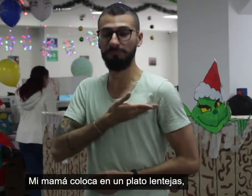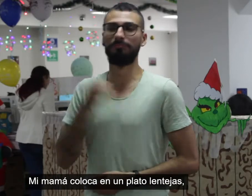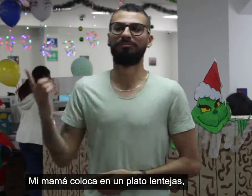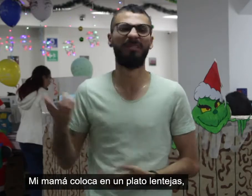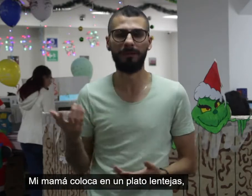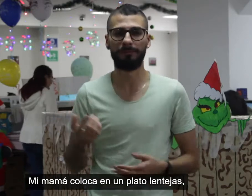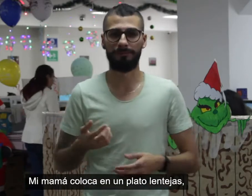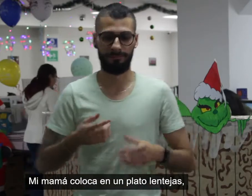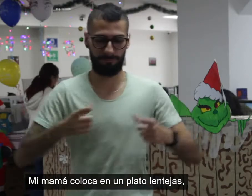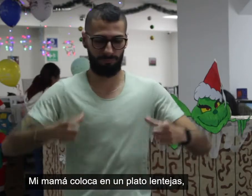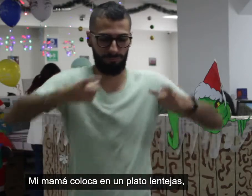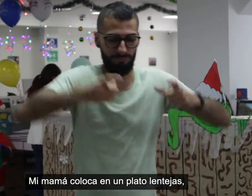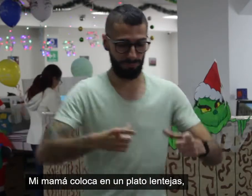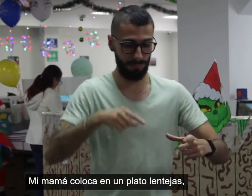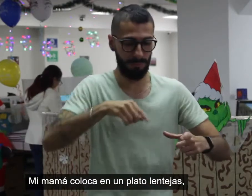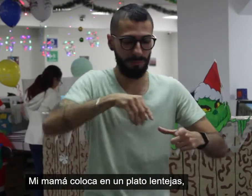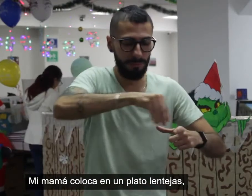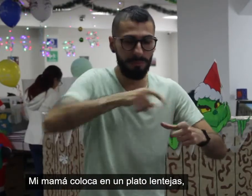Mi mamá coloca en un plato lentejas.